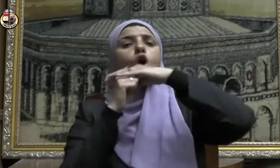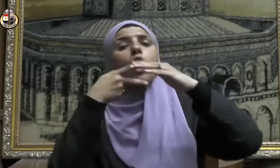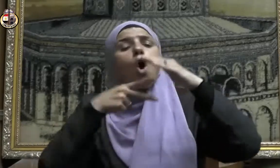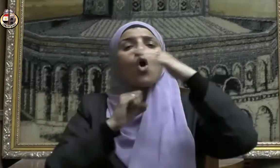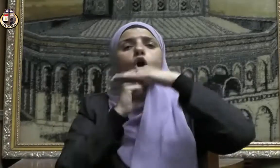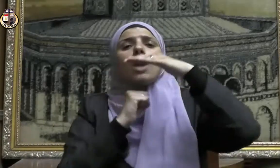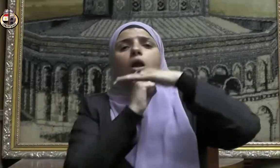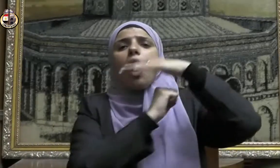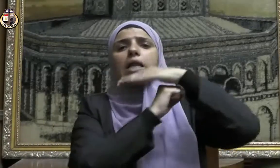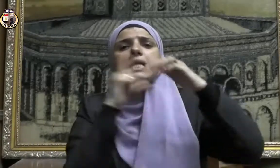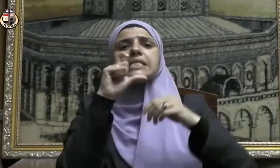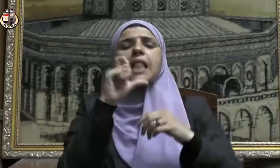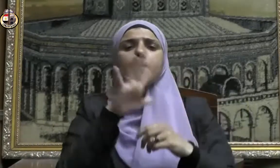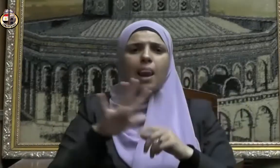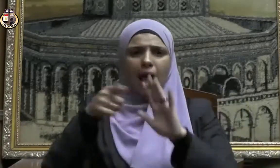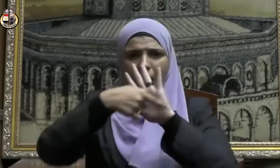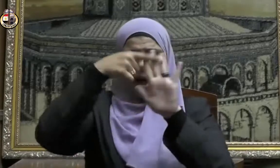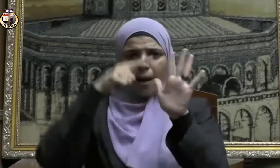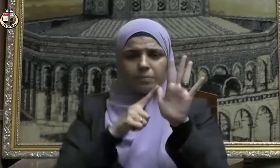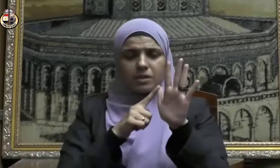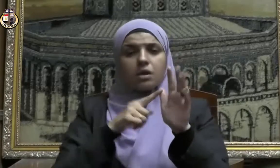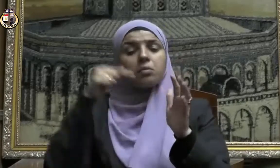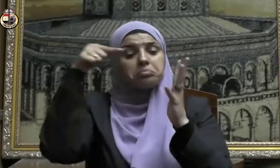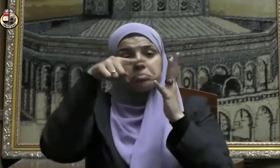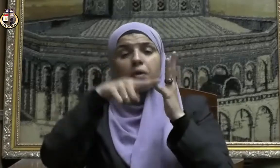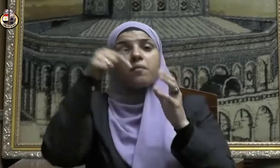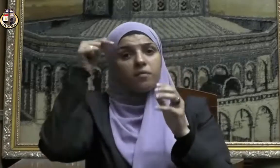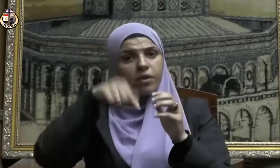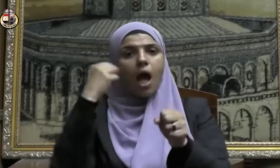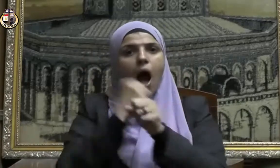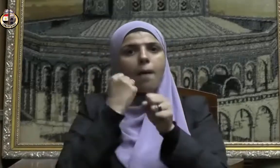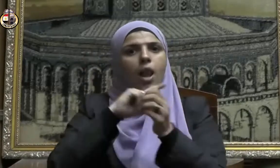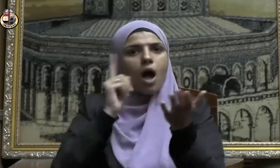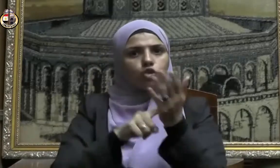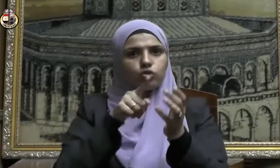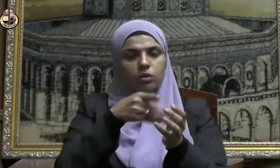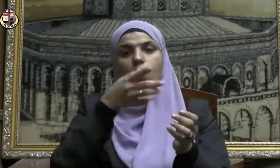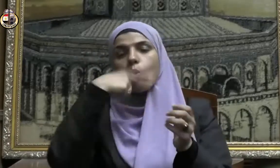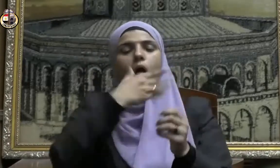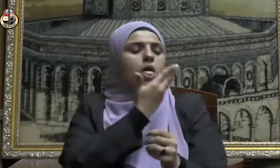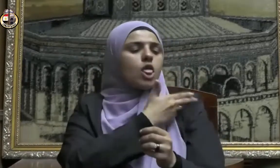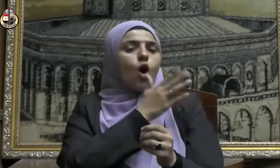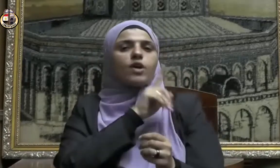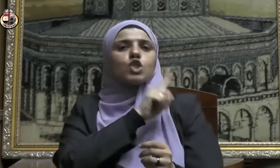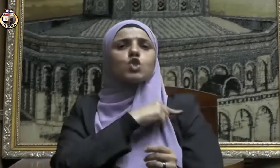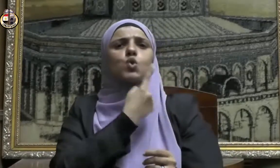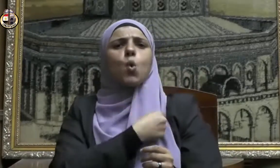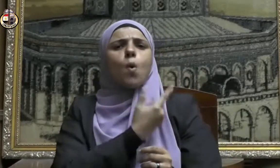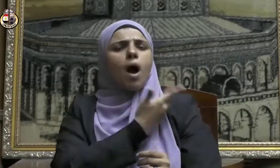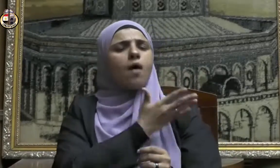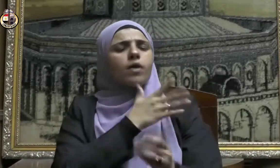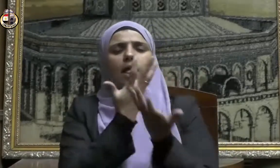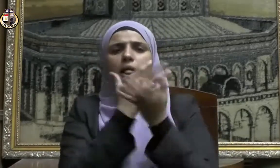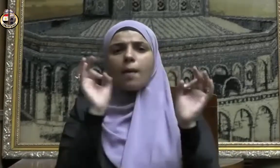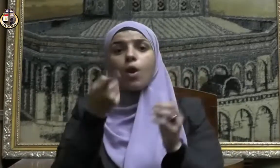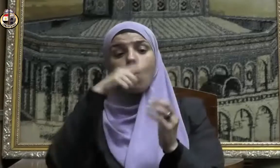أركان الإسلام به يتم الأمر ويغفر الذنب ويكتب